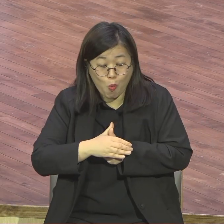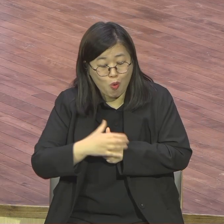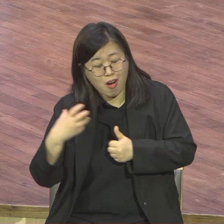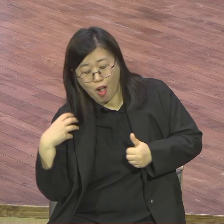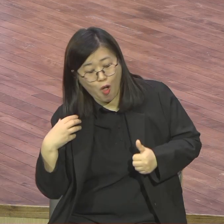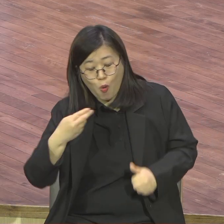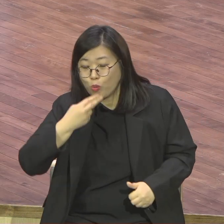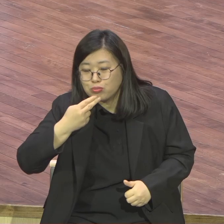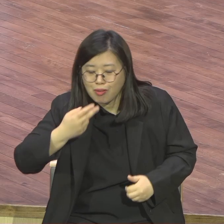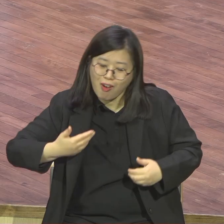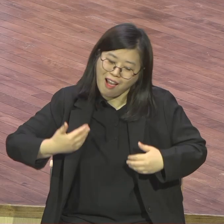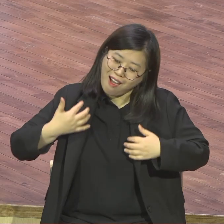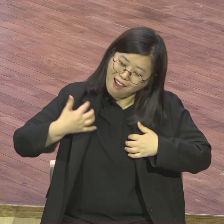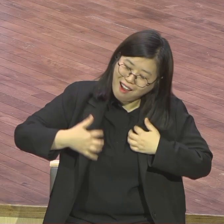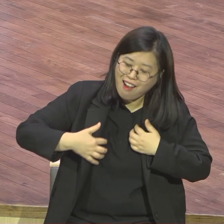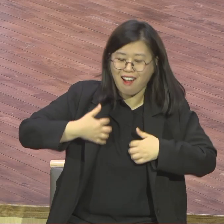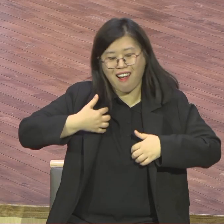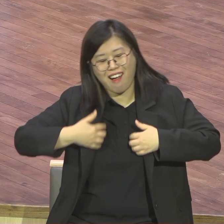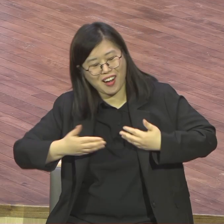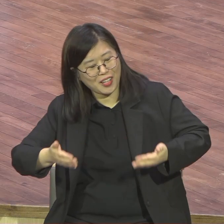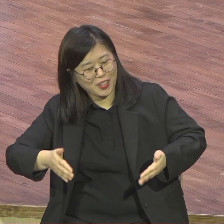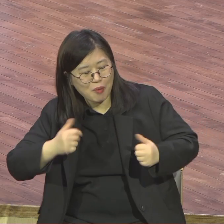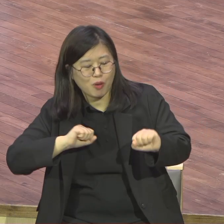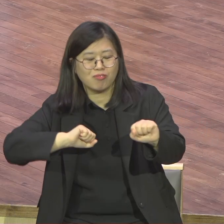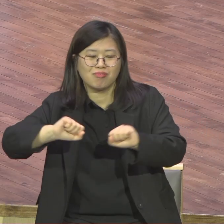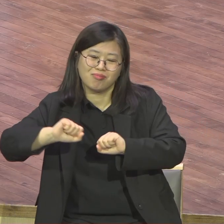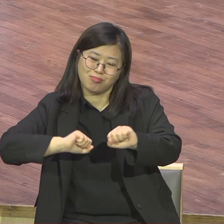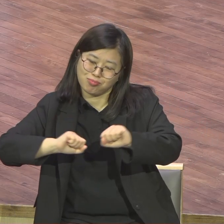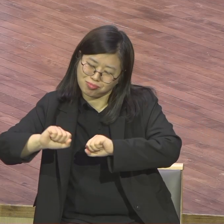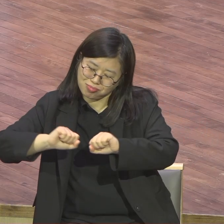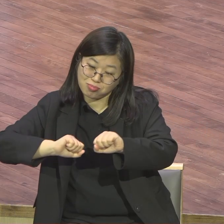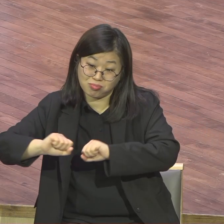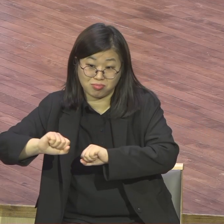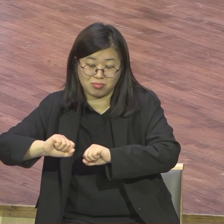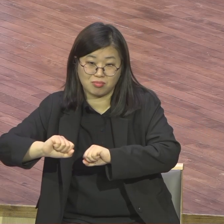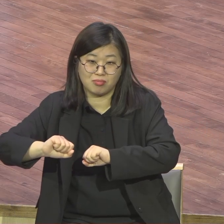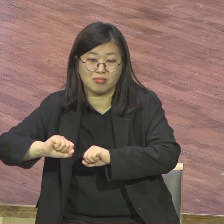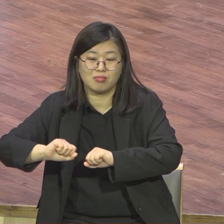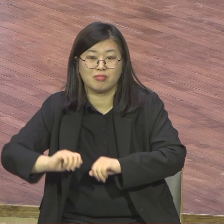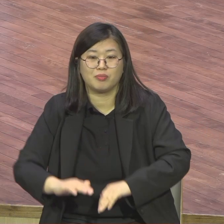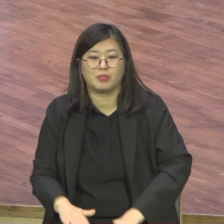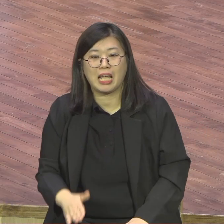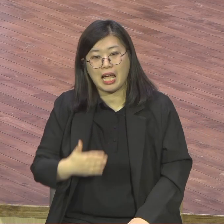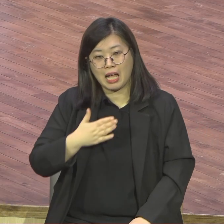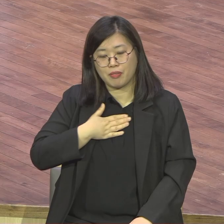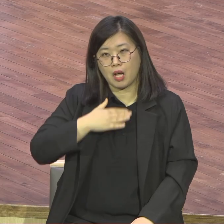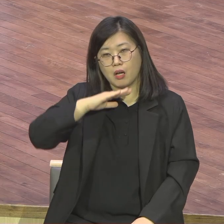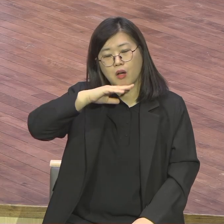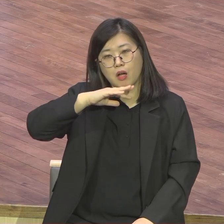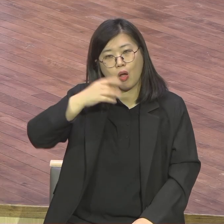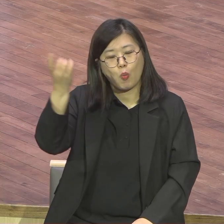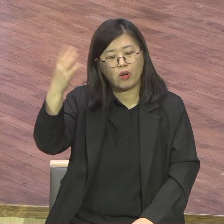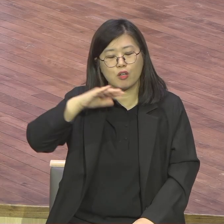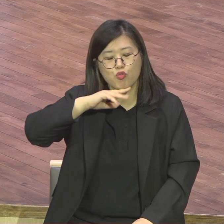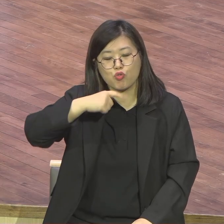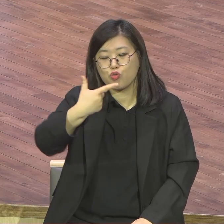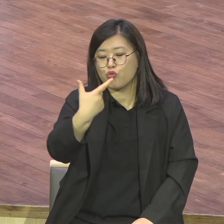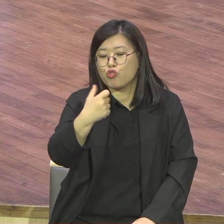모르겠지만 주께서 끝하면 그날로 끝이요 저는 65세에 끝날려 했어요 집사람들 그만하자